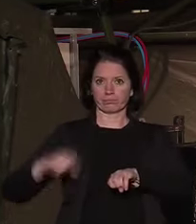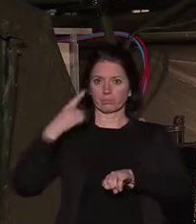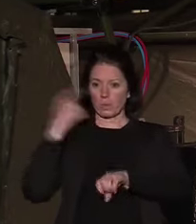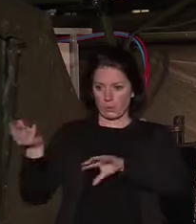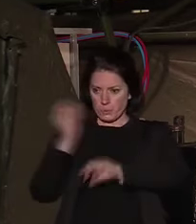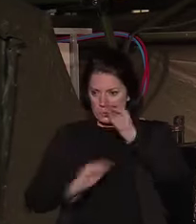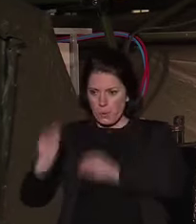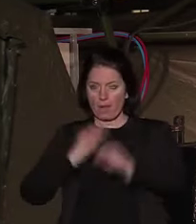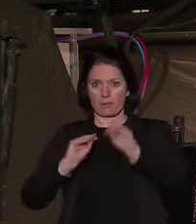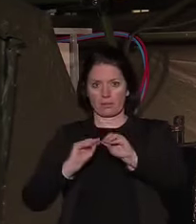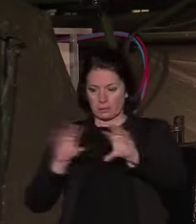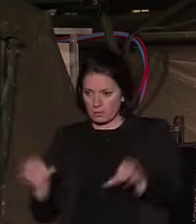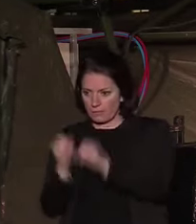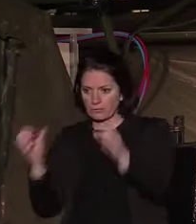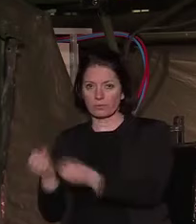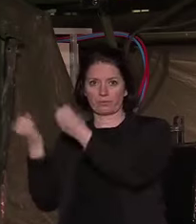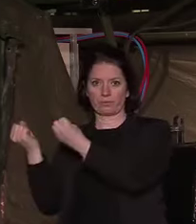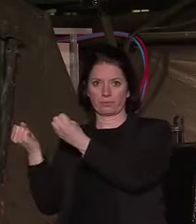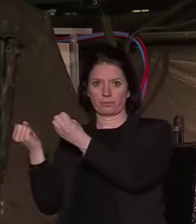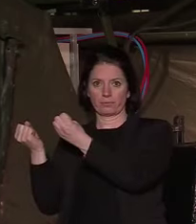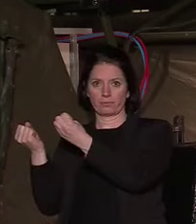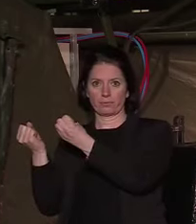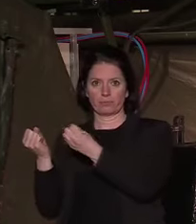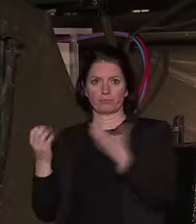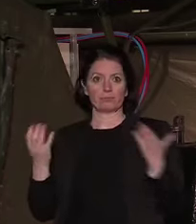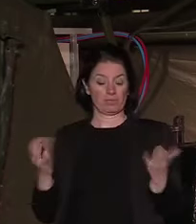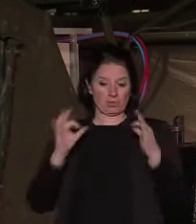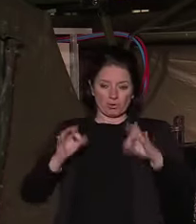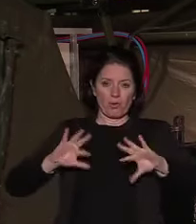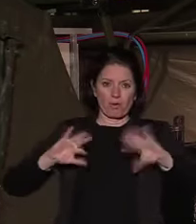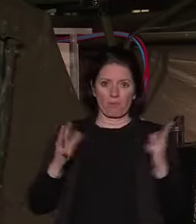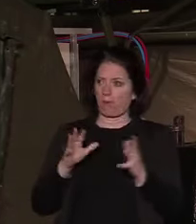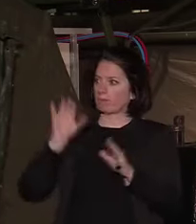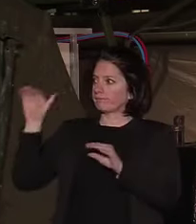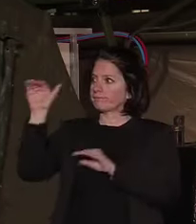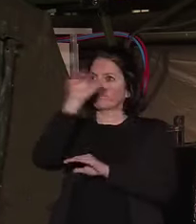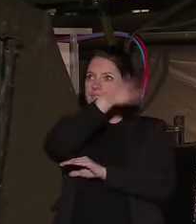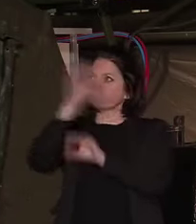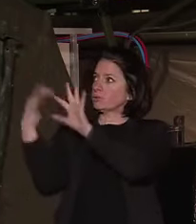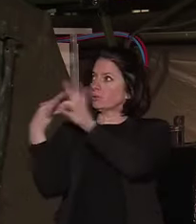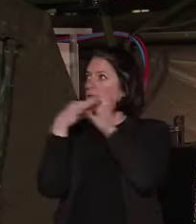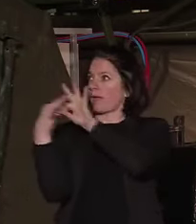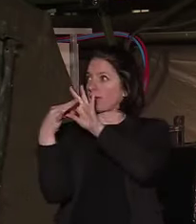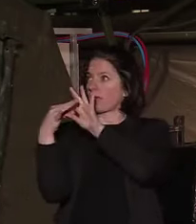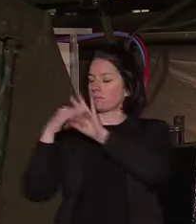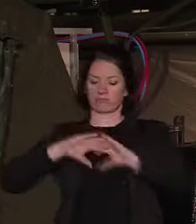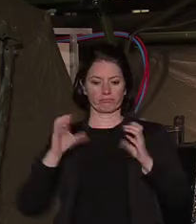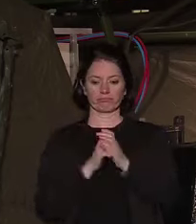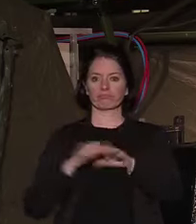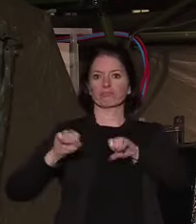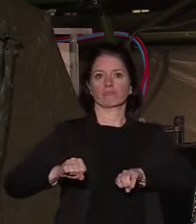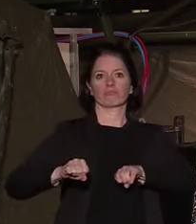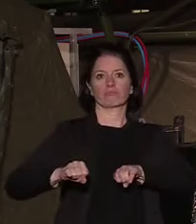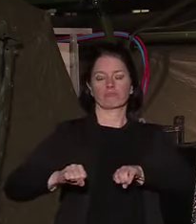pour sauver. C'est en activant tous les leviers de la solidarité et en faisant bloc que nous pourrons faire